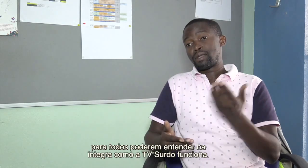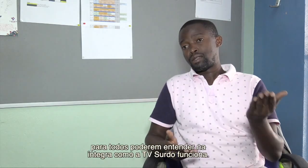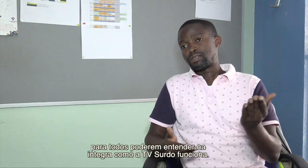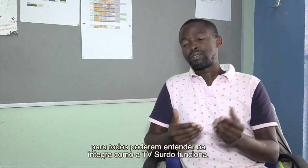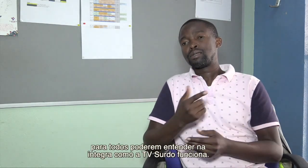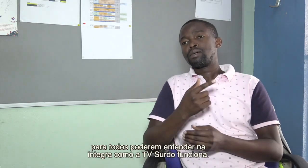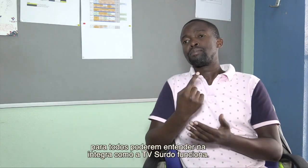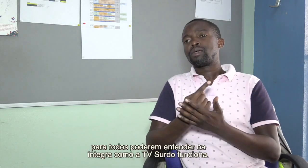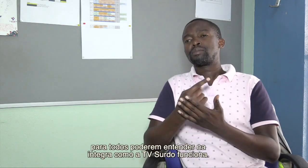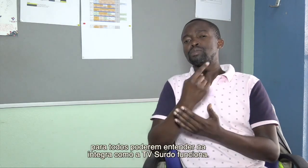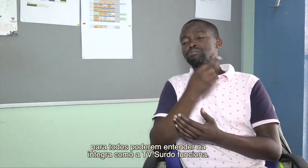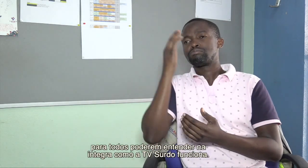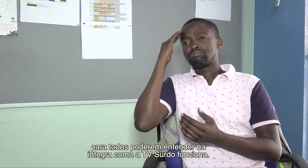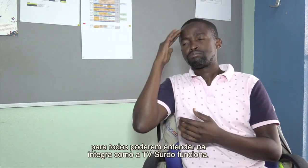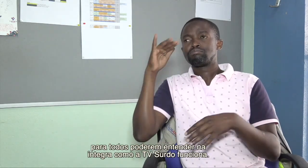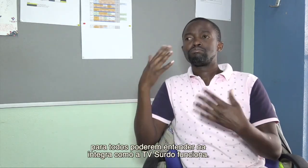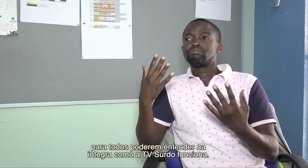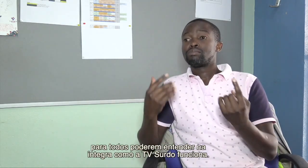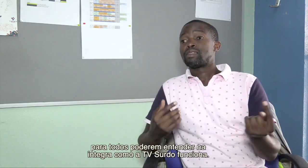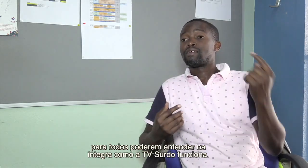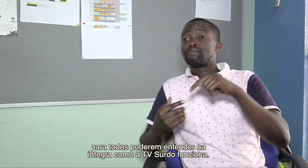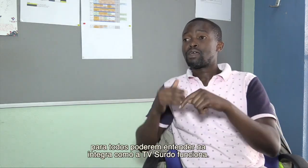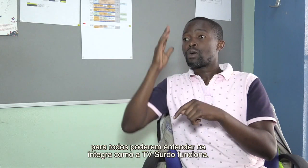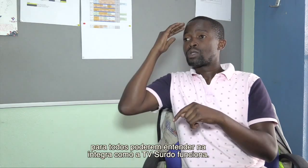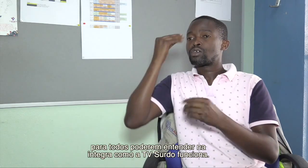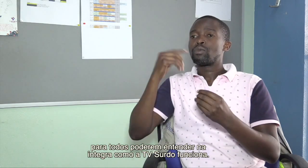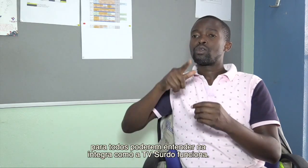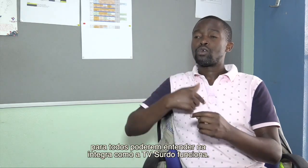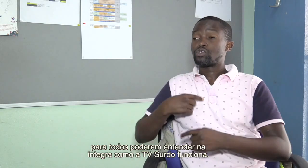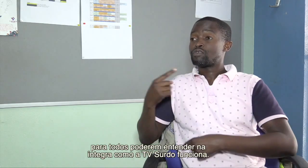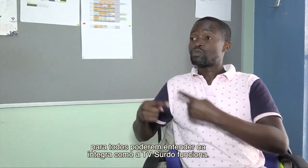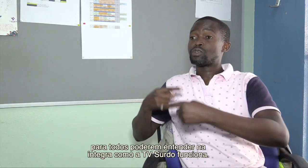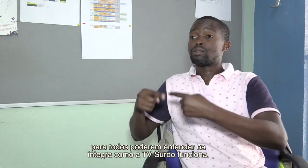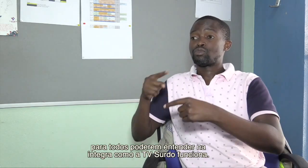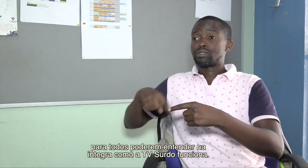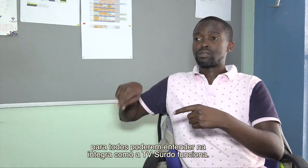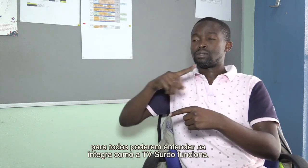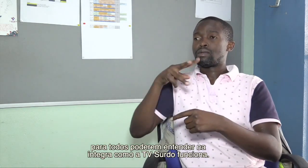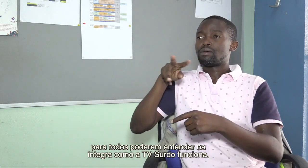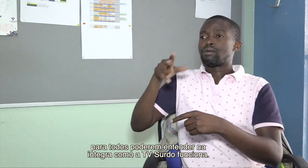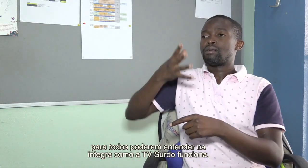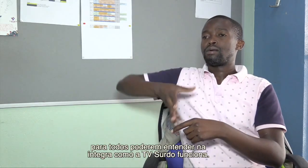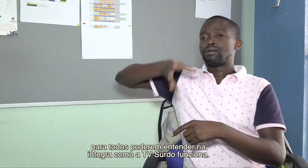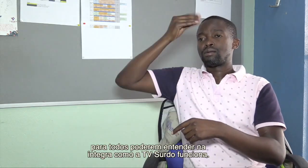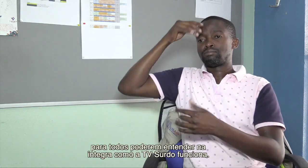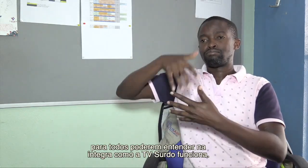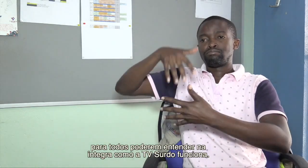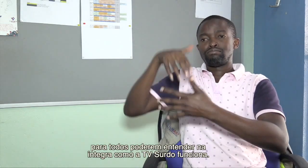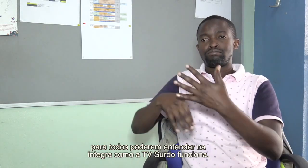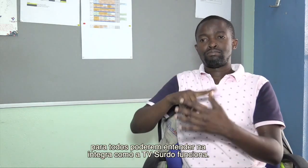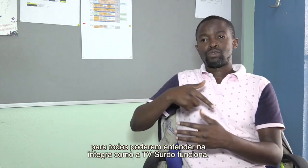E também para eles poderem saber como é que a TV Surdo